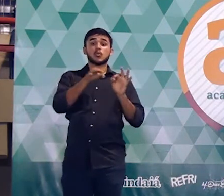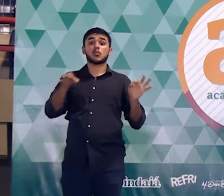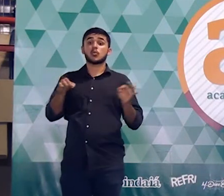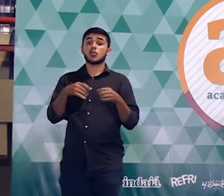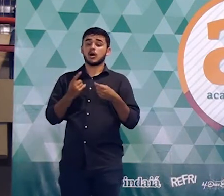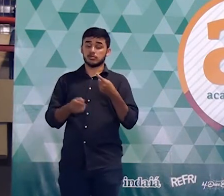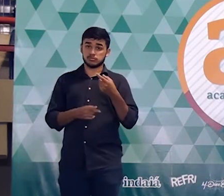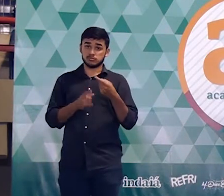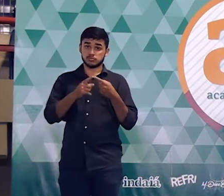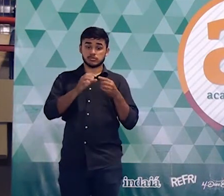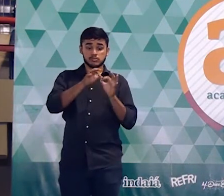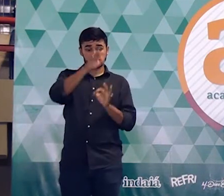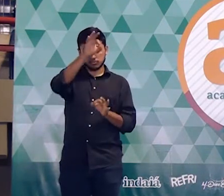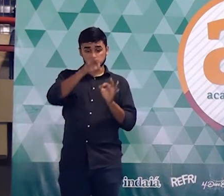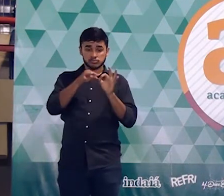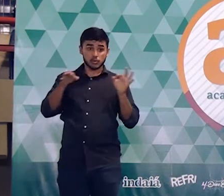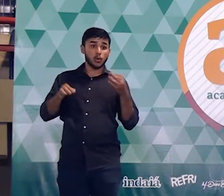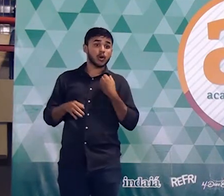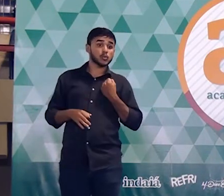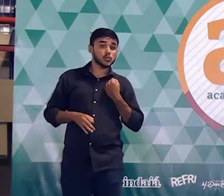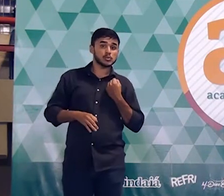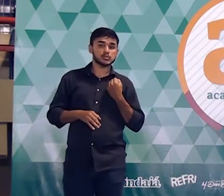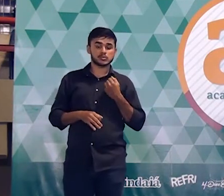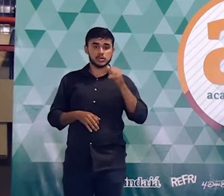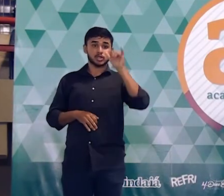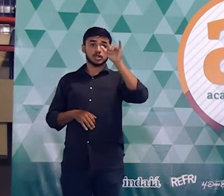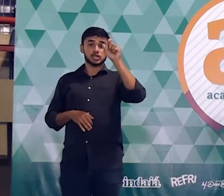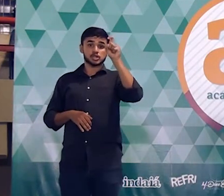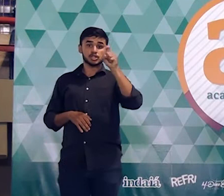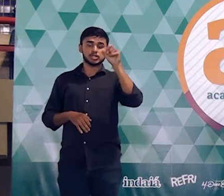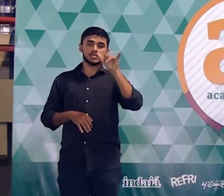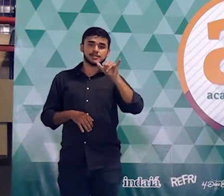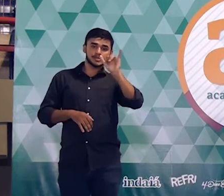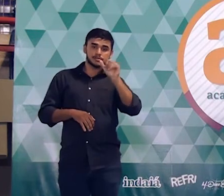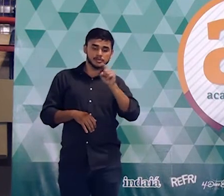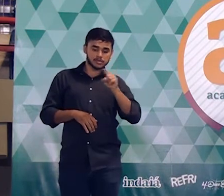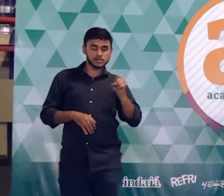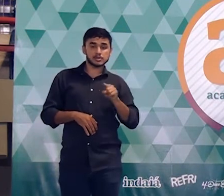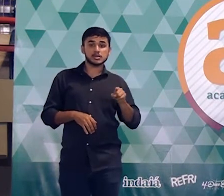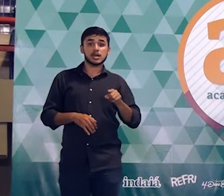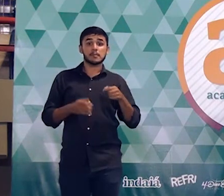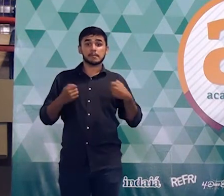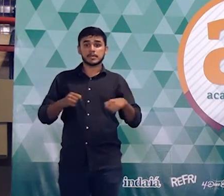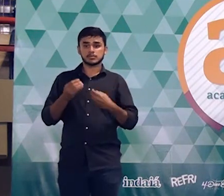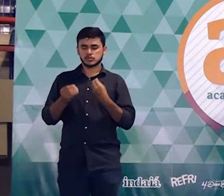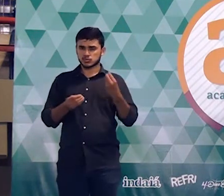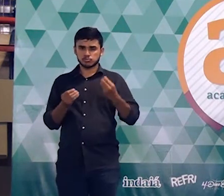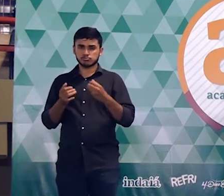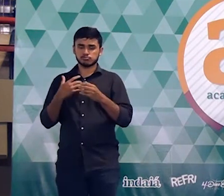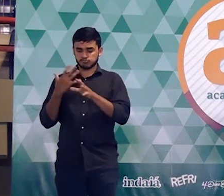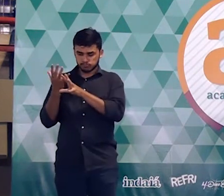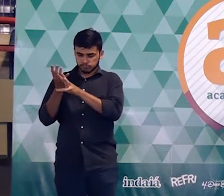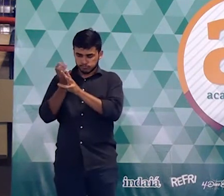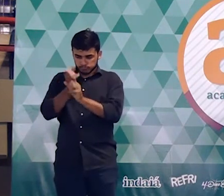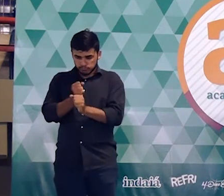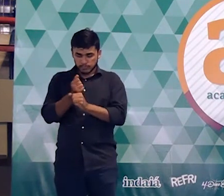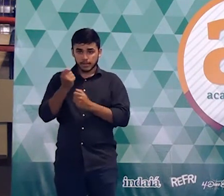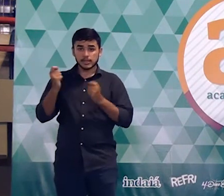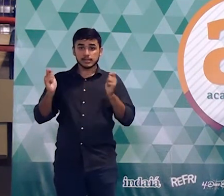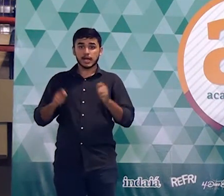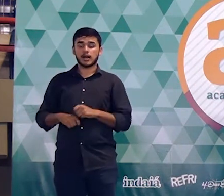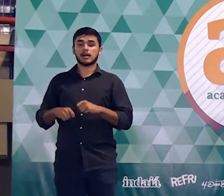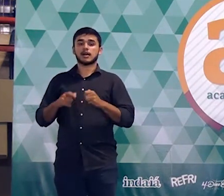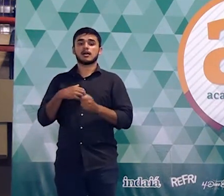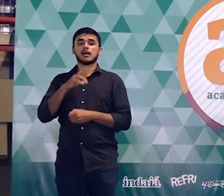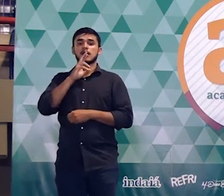depois que eu indiquei as medidas x, y e z eu fui atrás de uma estratégia que pudesse utilizar